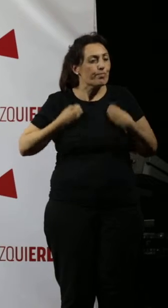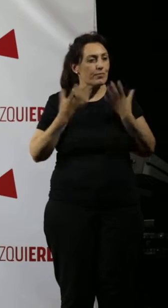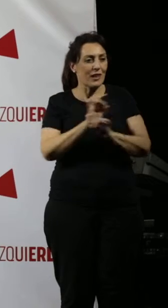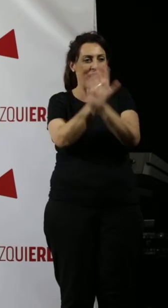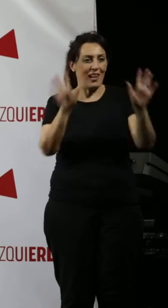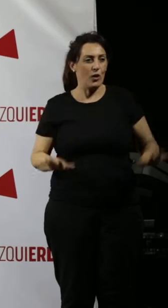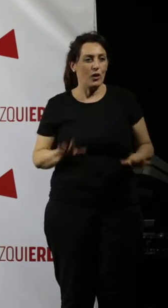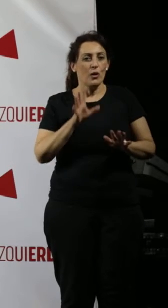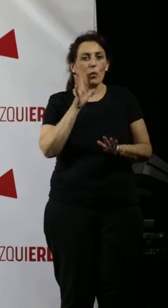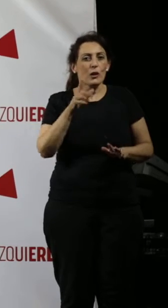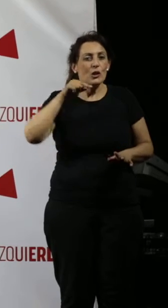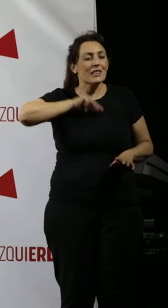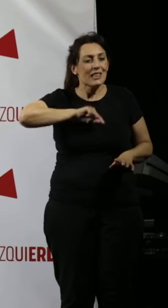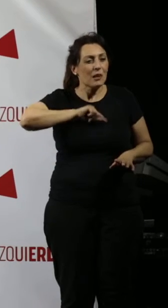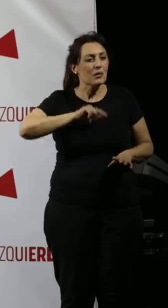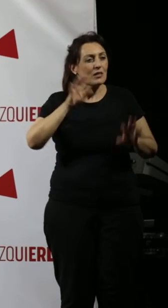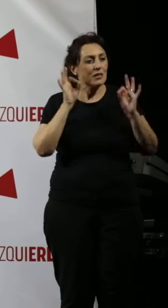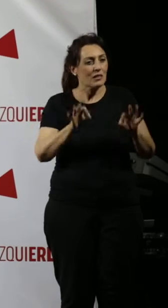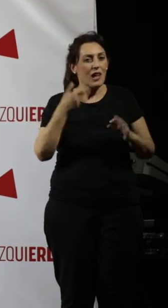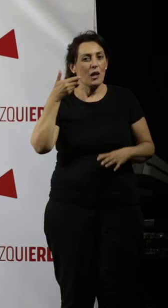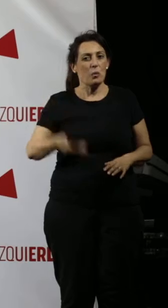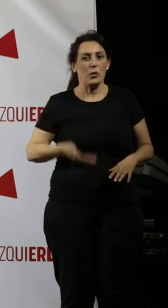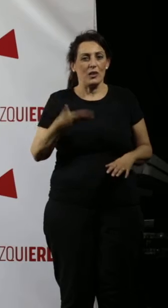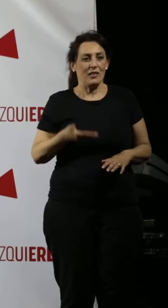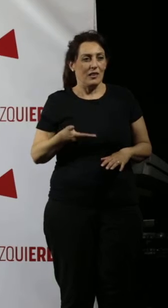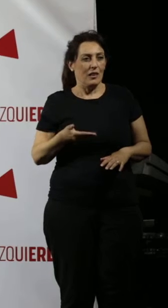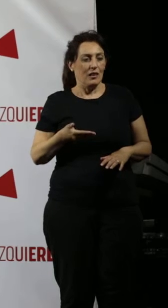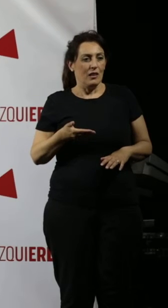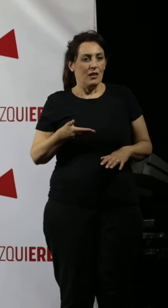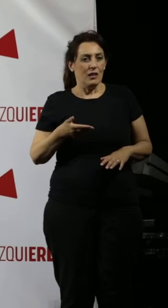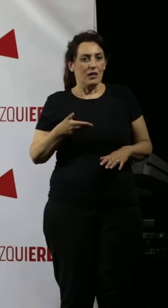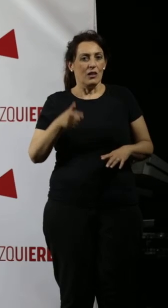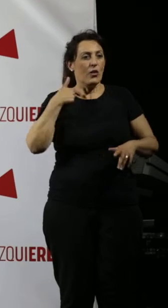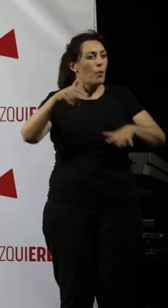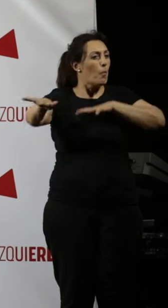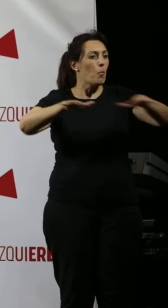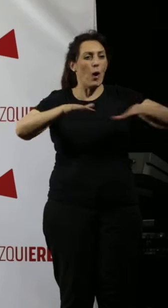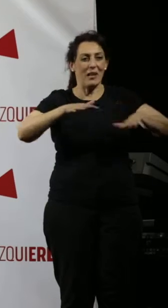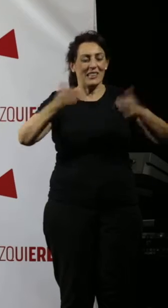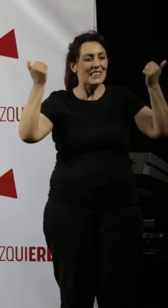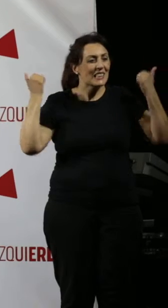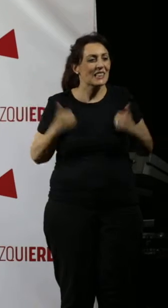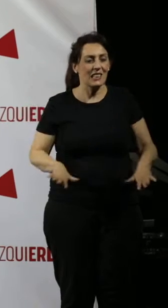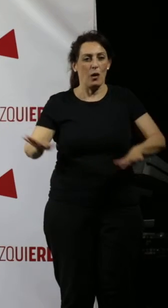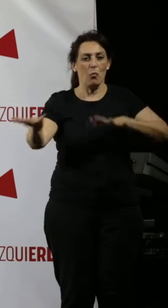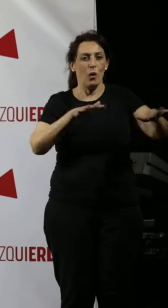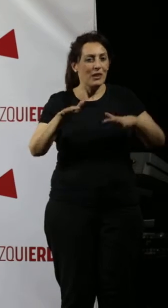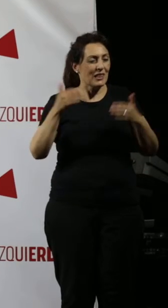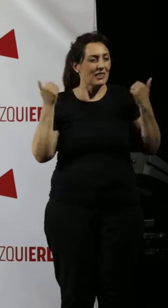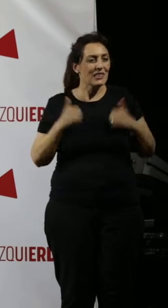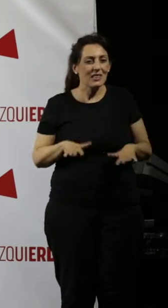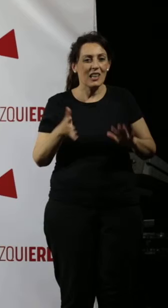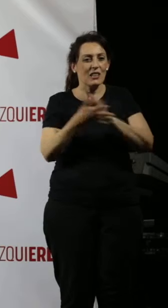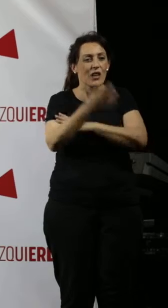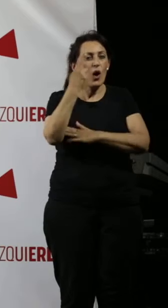Y desde ese sentido creo que es importante una apelación a la movilización. Una movilización que tiene